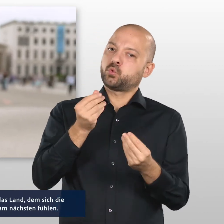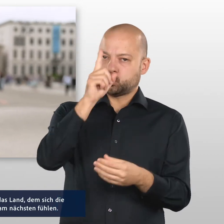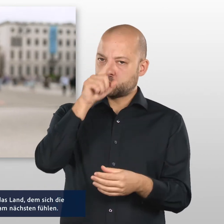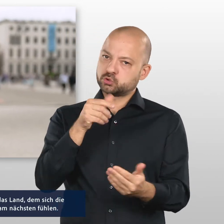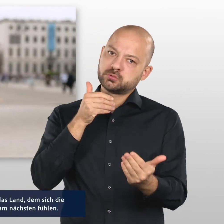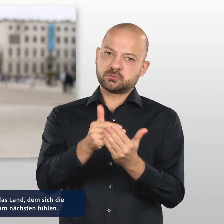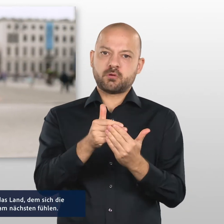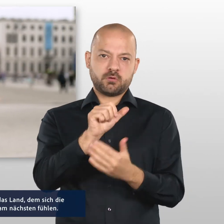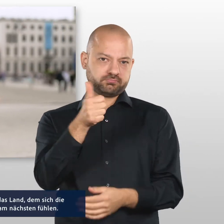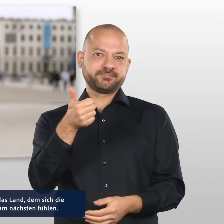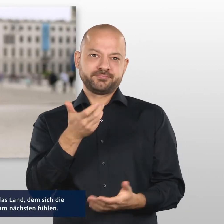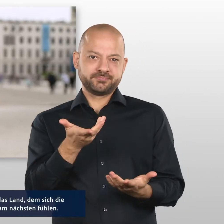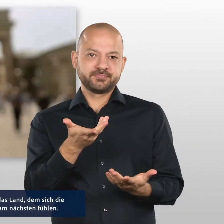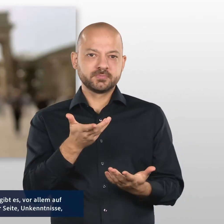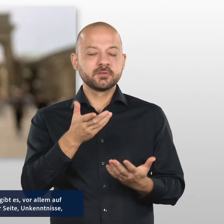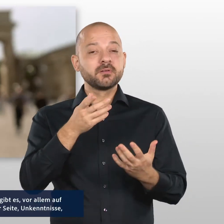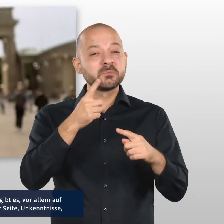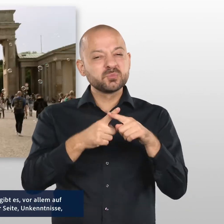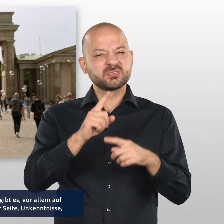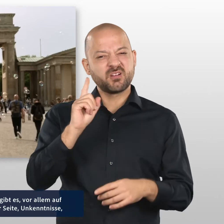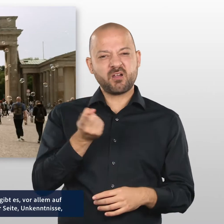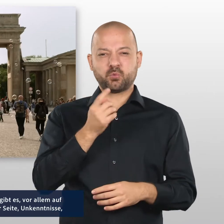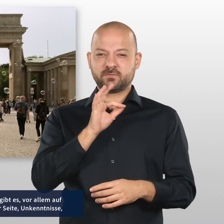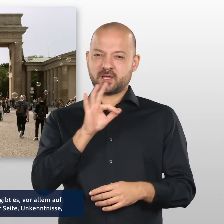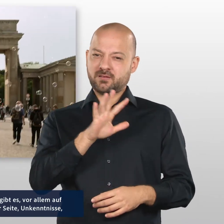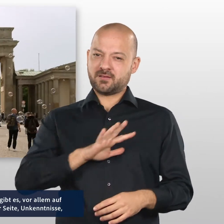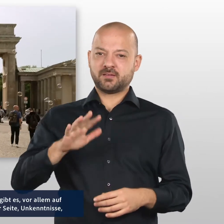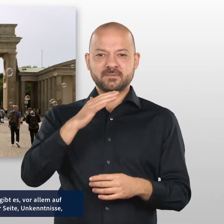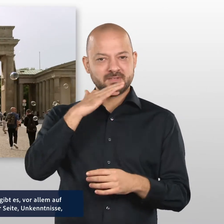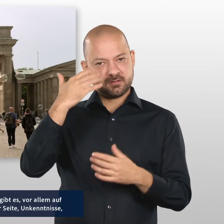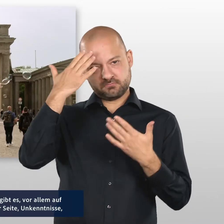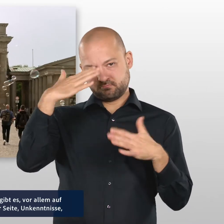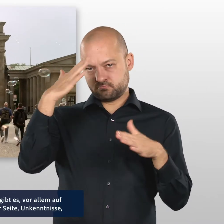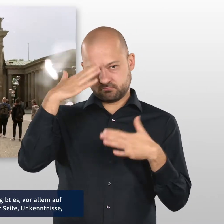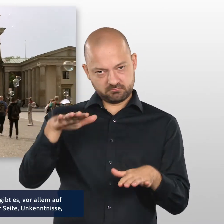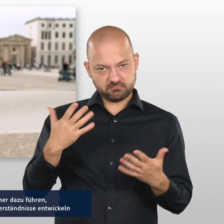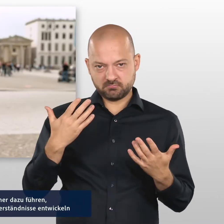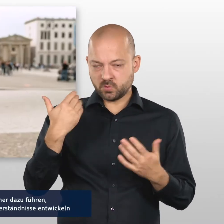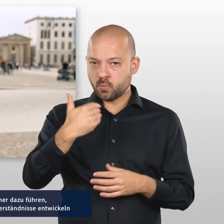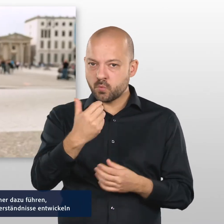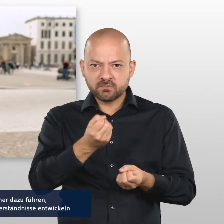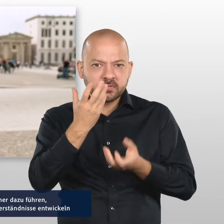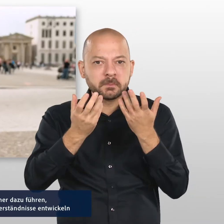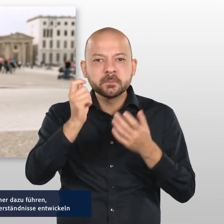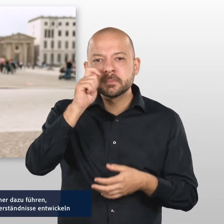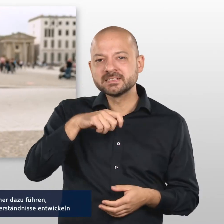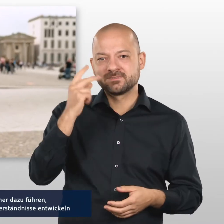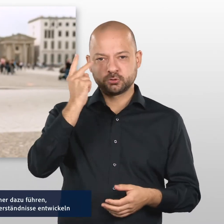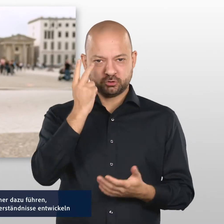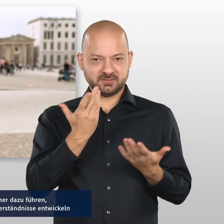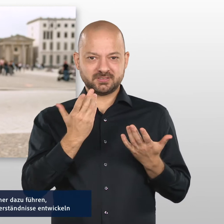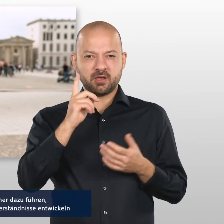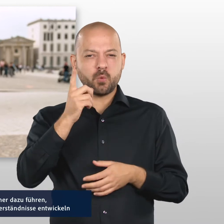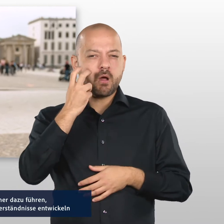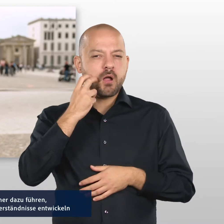die Franzosen allgemein sich am nähesten fühlen. Gleichzeitig gibt es vor allem auf der französischen Seite Unkenntnisse, die immer dazu führen, dass Missverständnisse